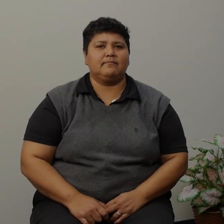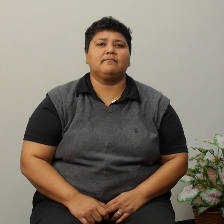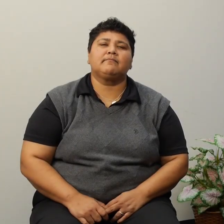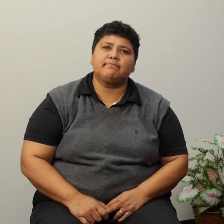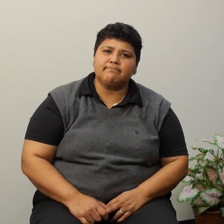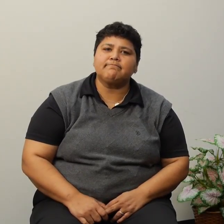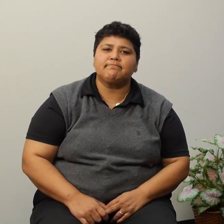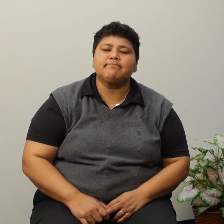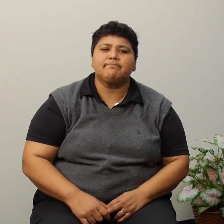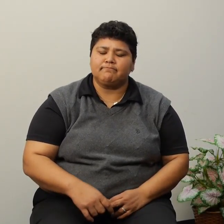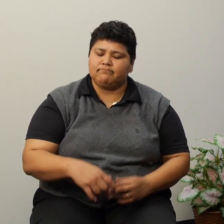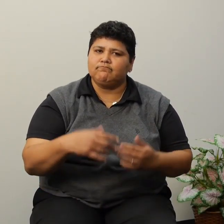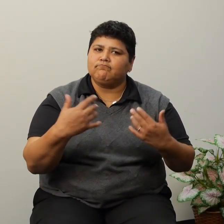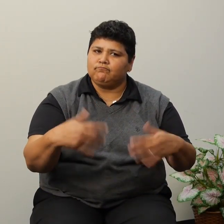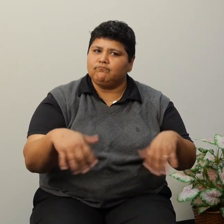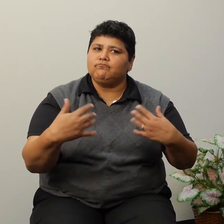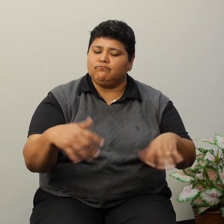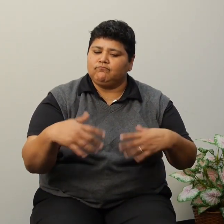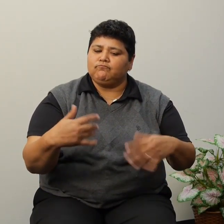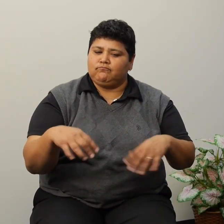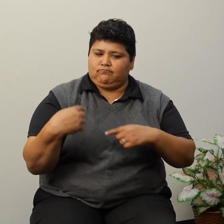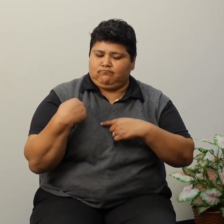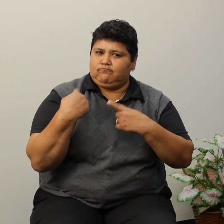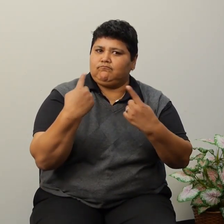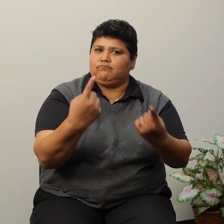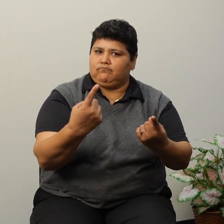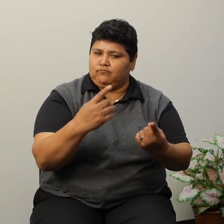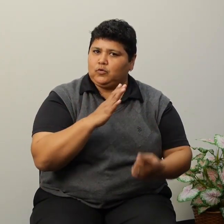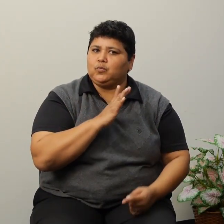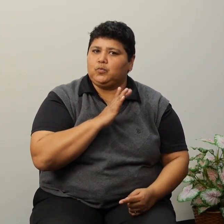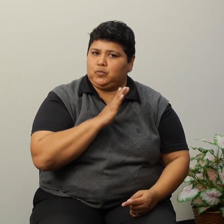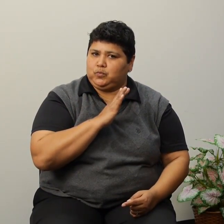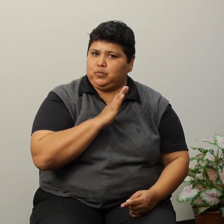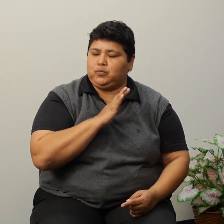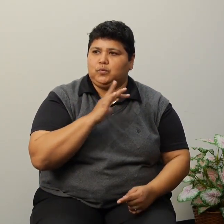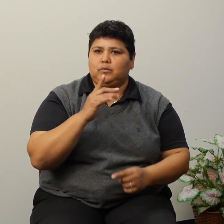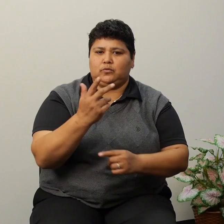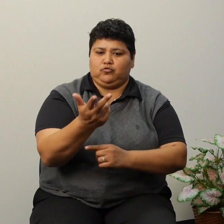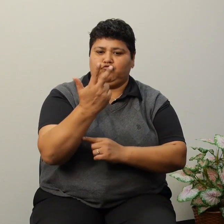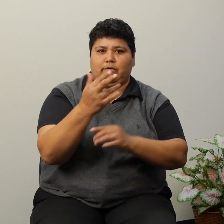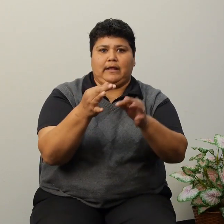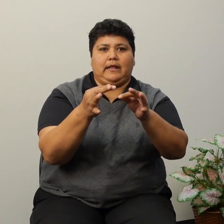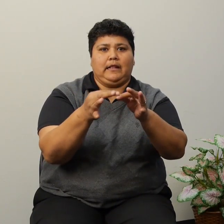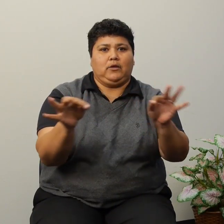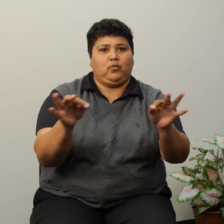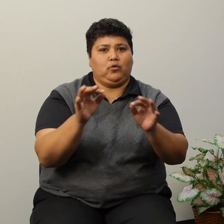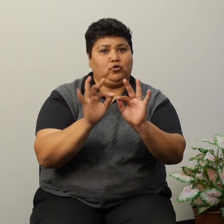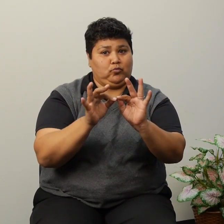Mire, a mí me ha servido de mucho. Me han ayudado mucho con mi hermano.